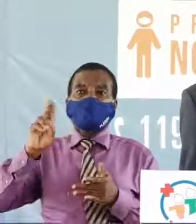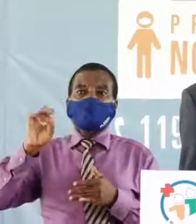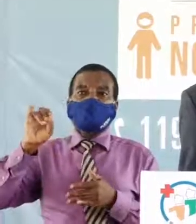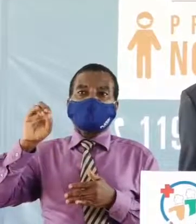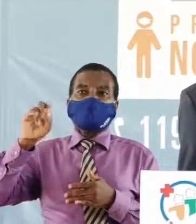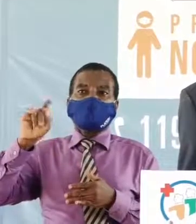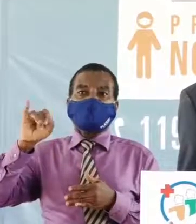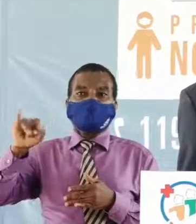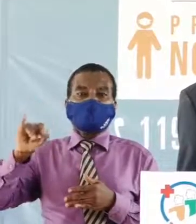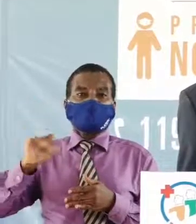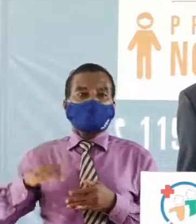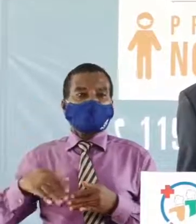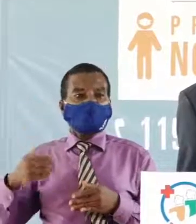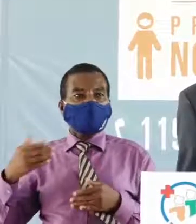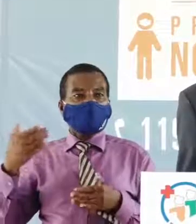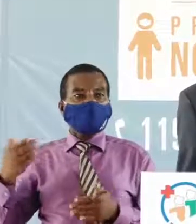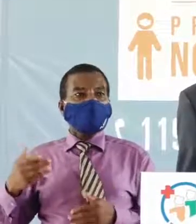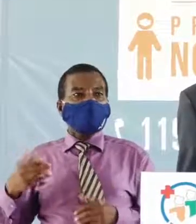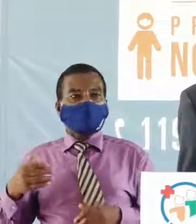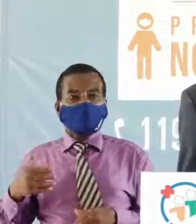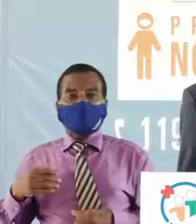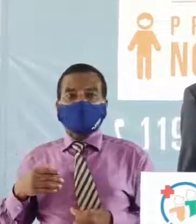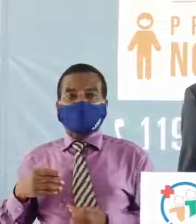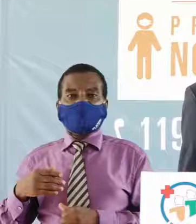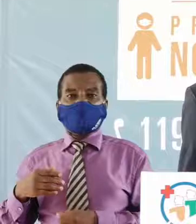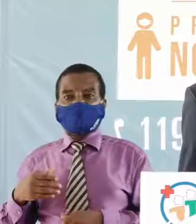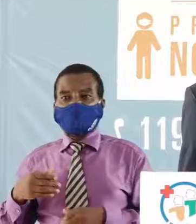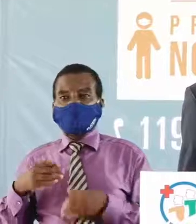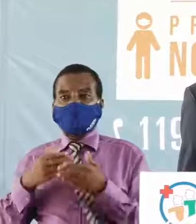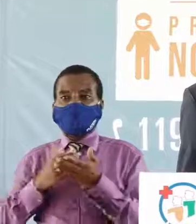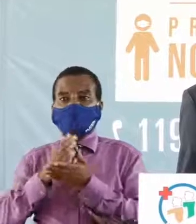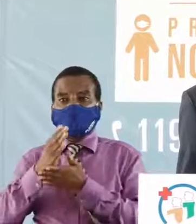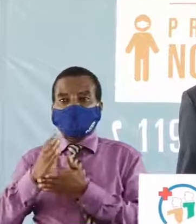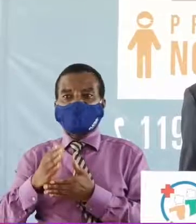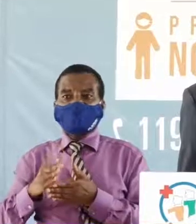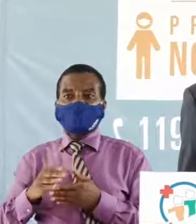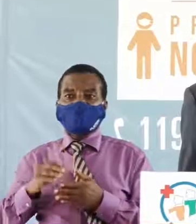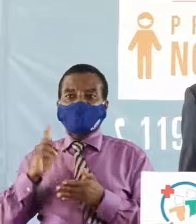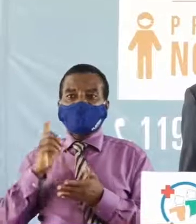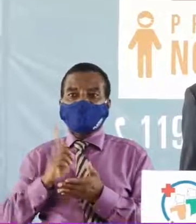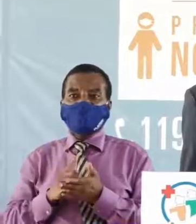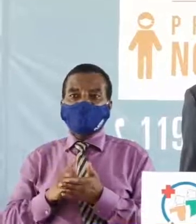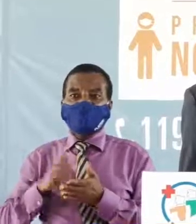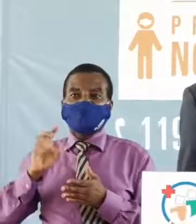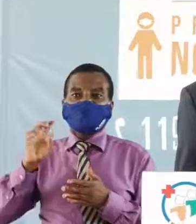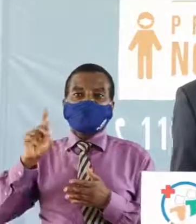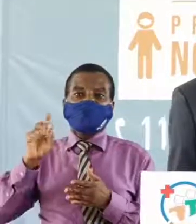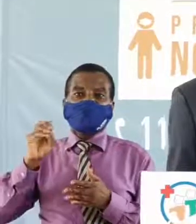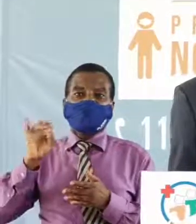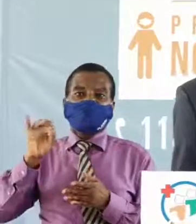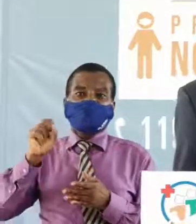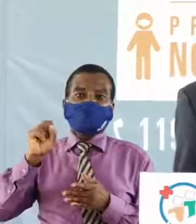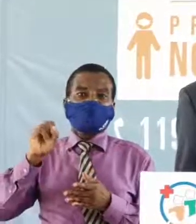Edith n'est-ce pas Dr Edith Clarisse Kwasi voilà c'est donc bien Dr Kwasi et non Dr Edith